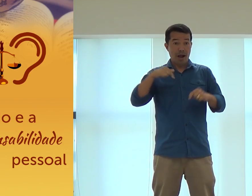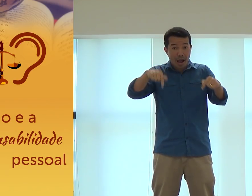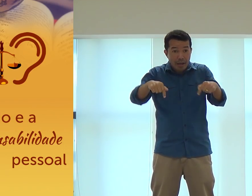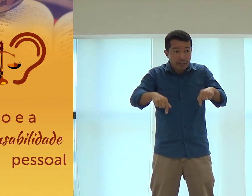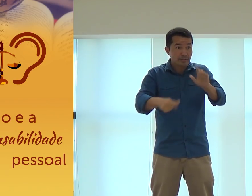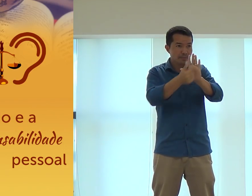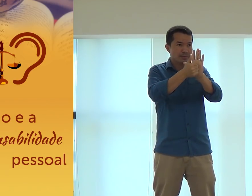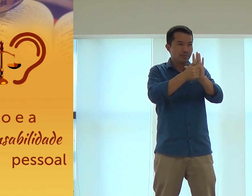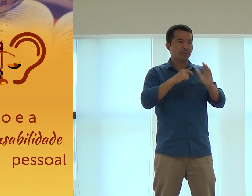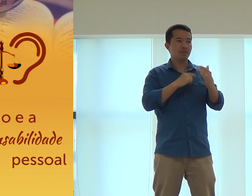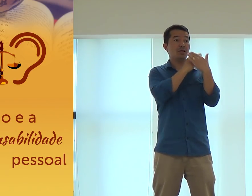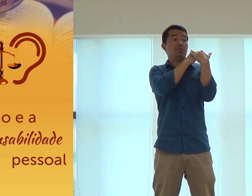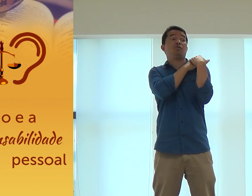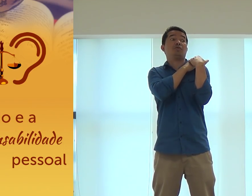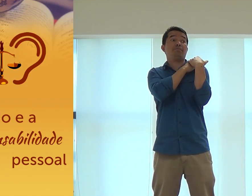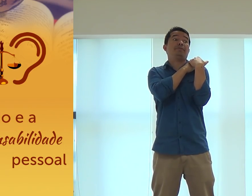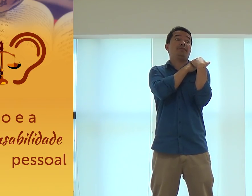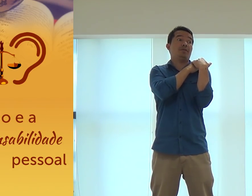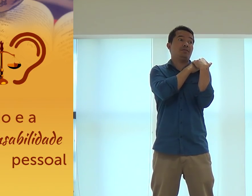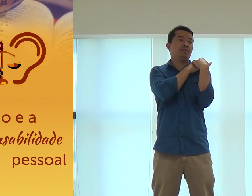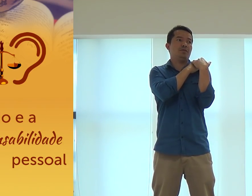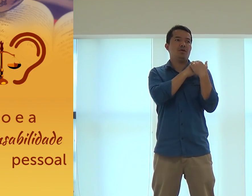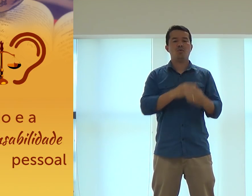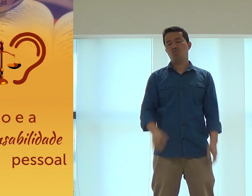eu estou aqui na Bíblia, sou responsável.